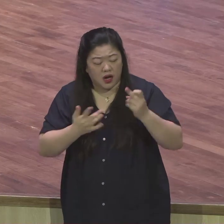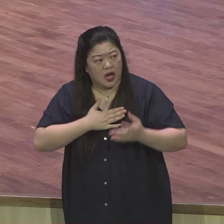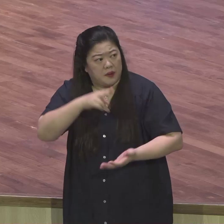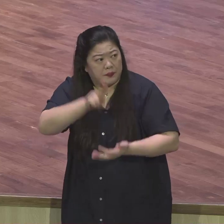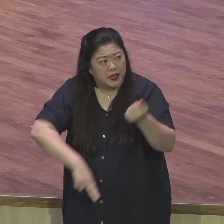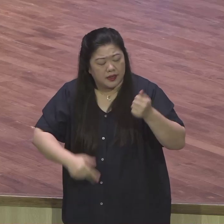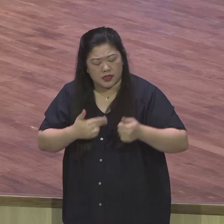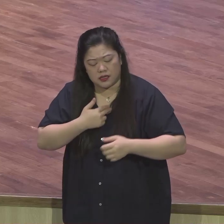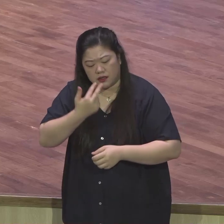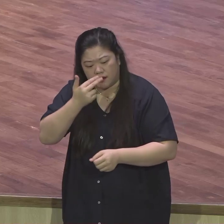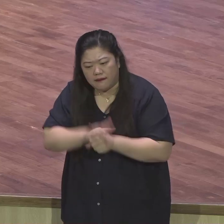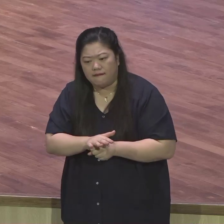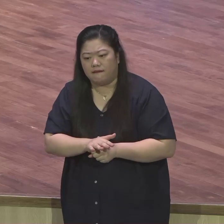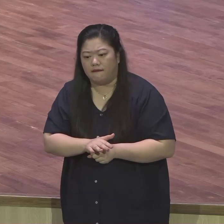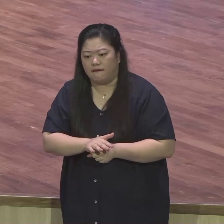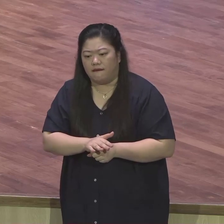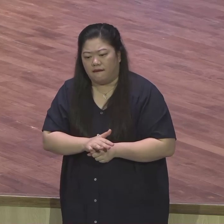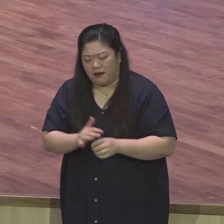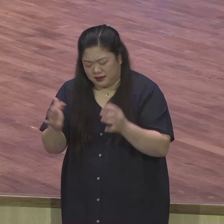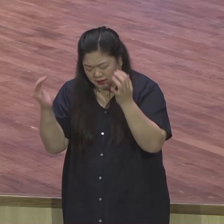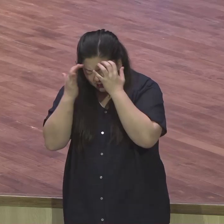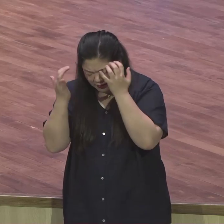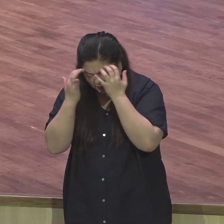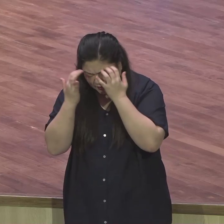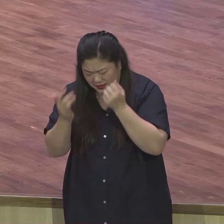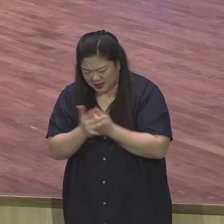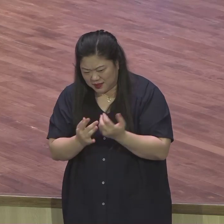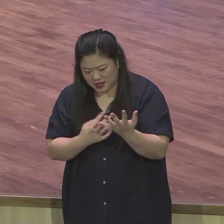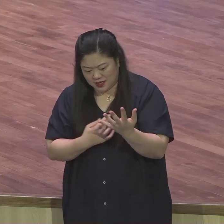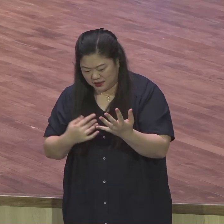고난을 다 당해봤기 때문에 너도 한번 당해봐라